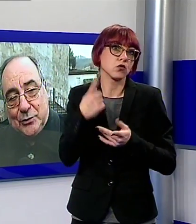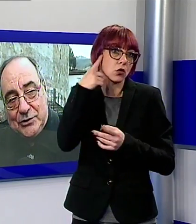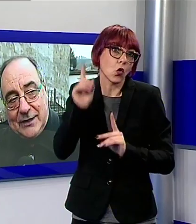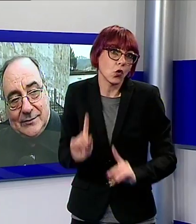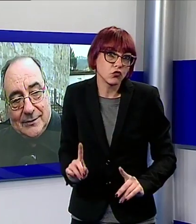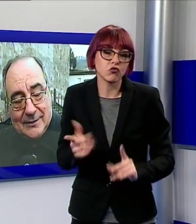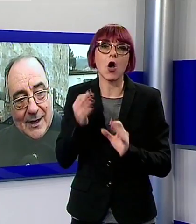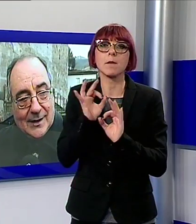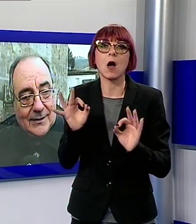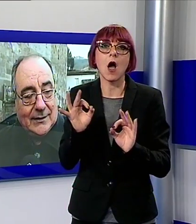progetto